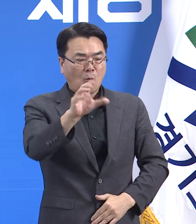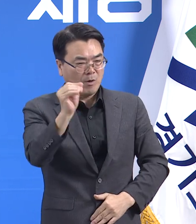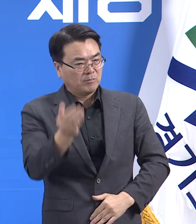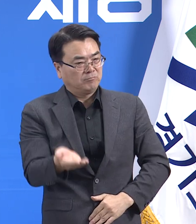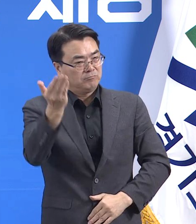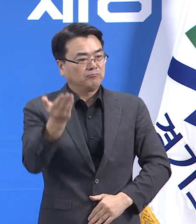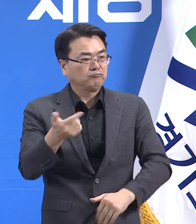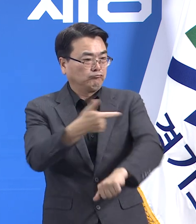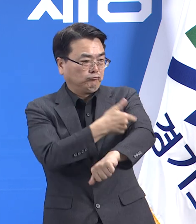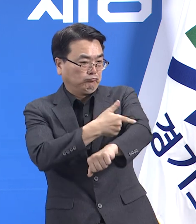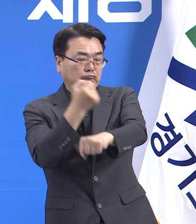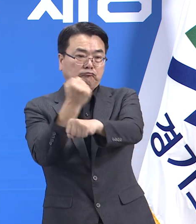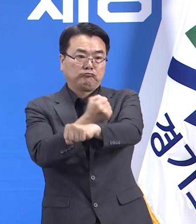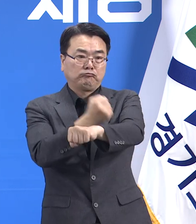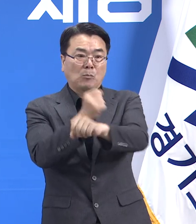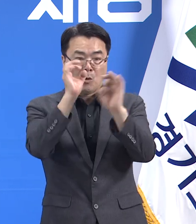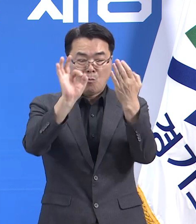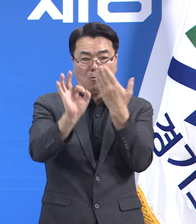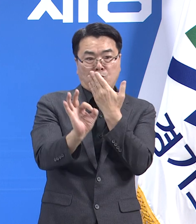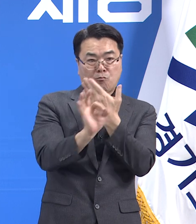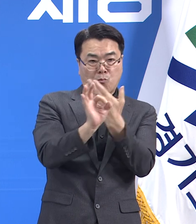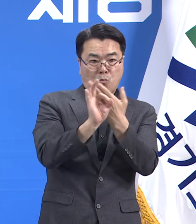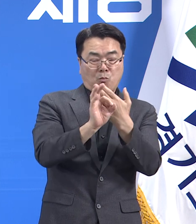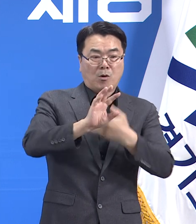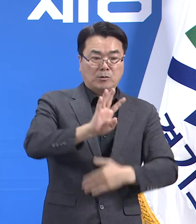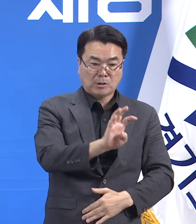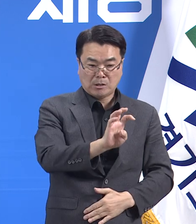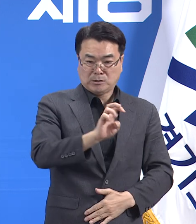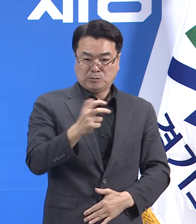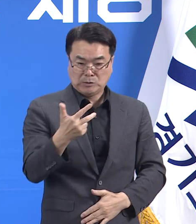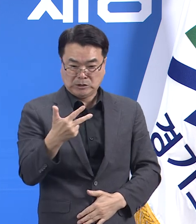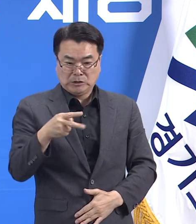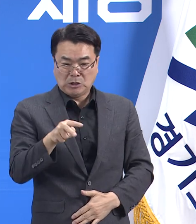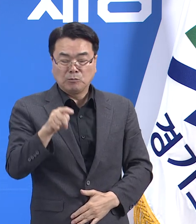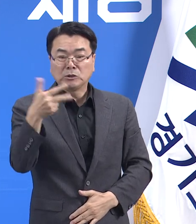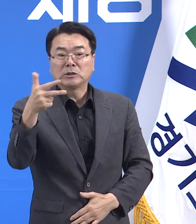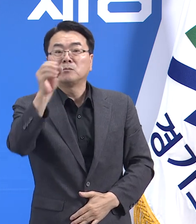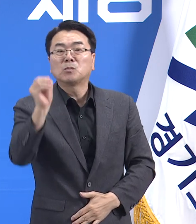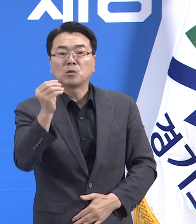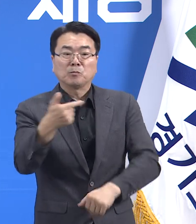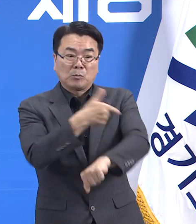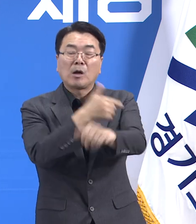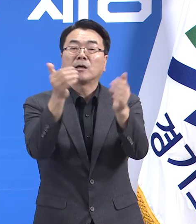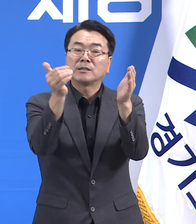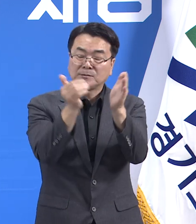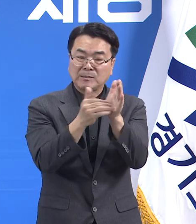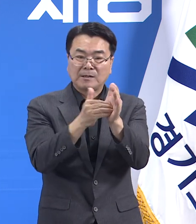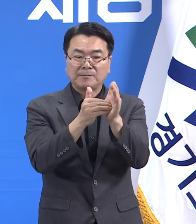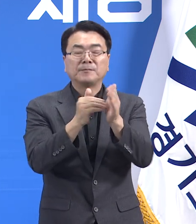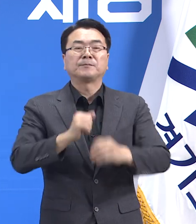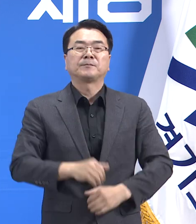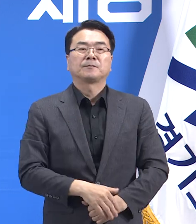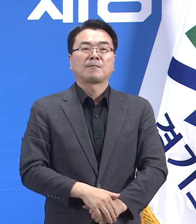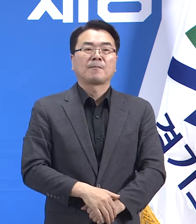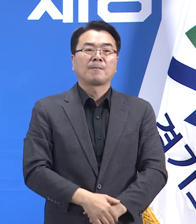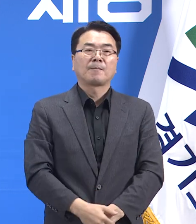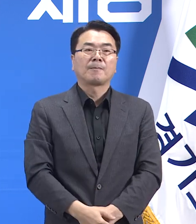접종하여 접종률은 42.7%입니다. 8월 14일까지 2차 접종을 완료할 예정입니다.